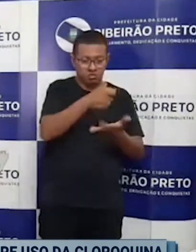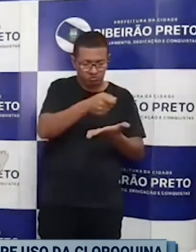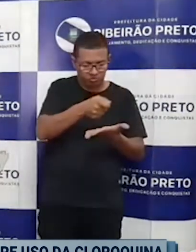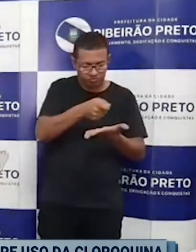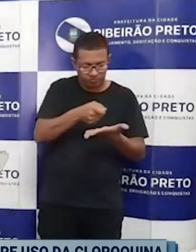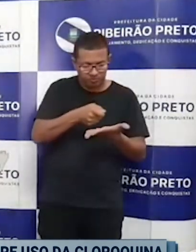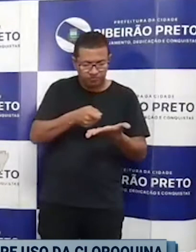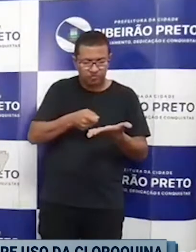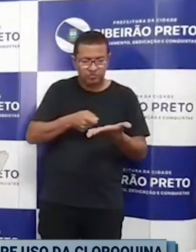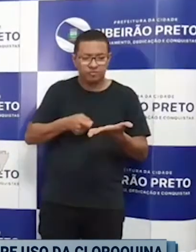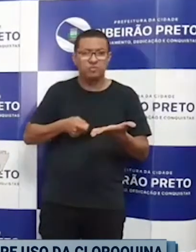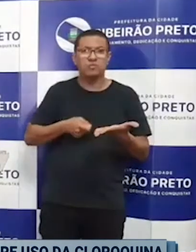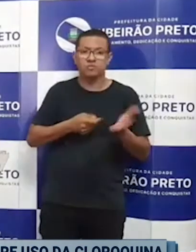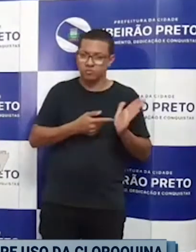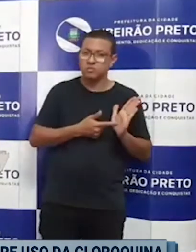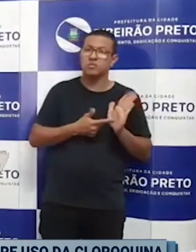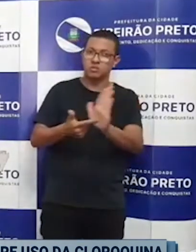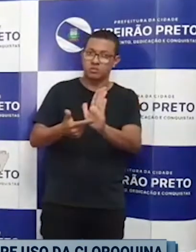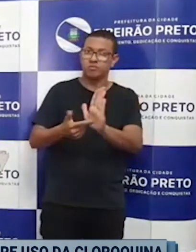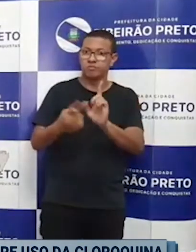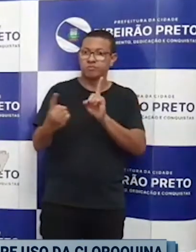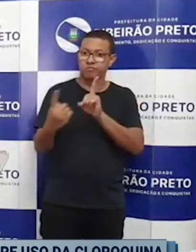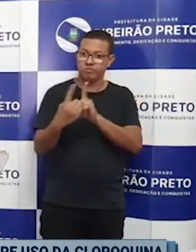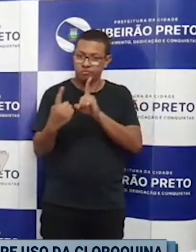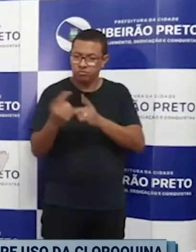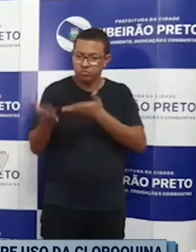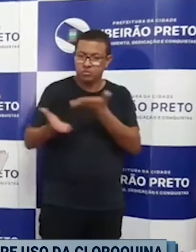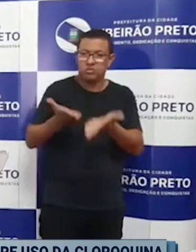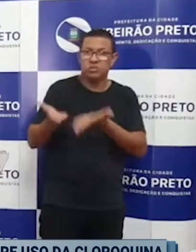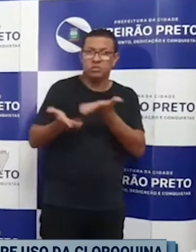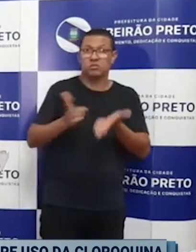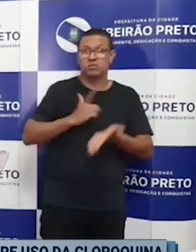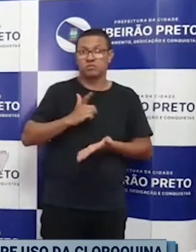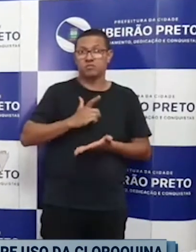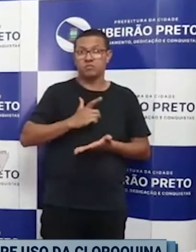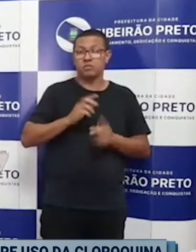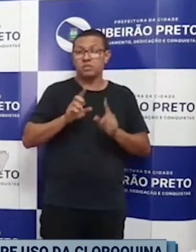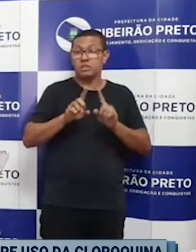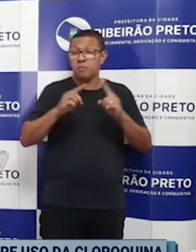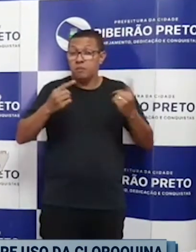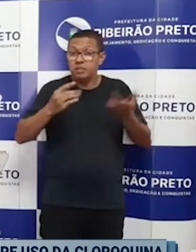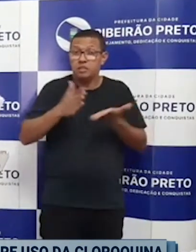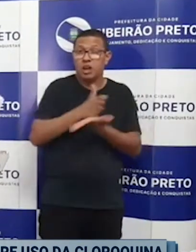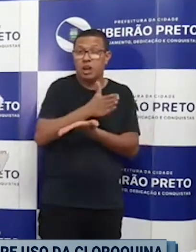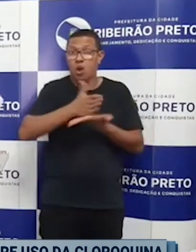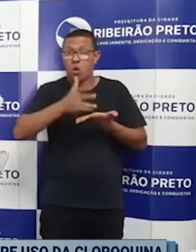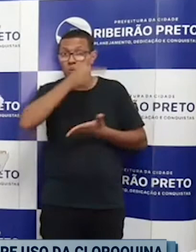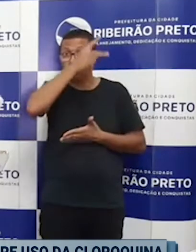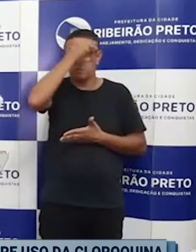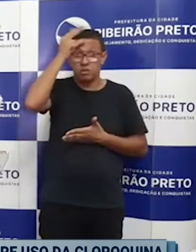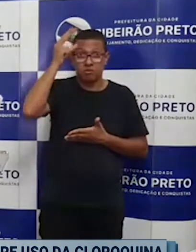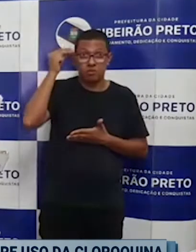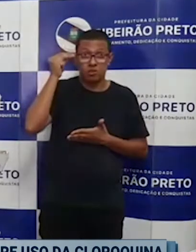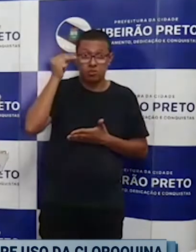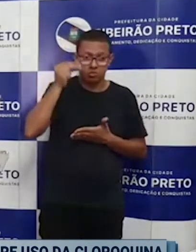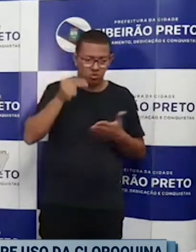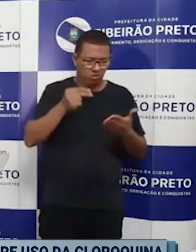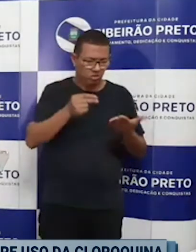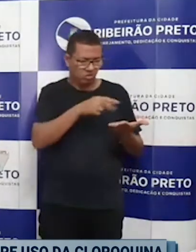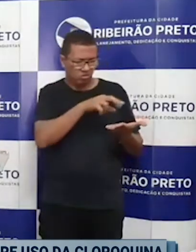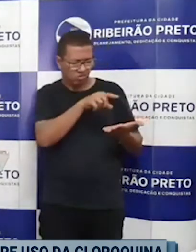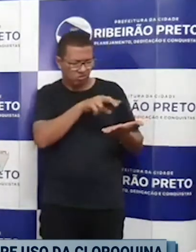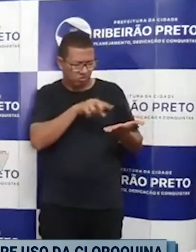existem prefeituras que estão adotando certos protocolos e outras prefeituras que não estão. Então, a